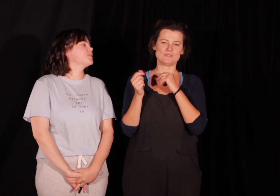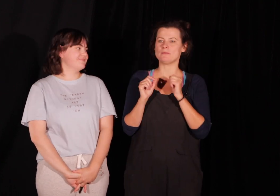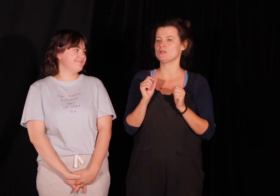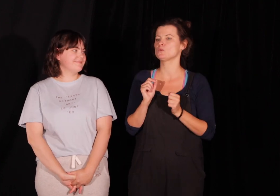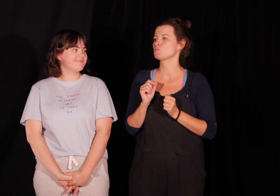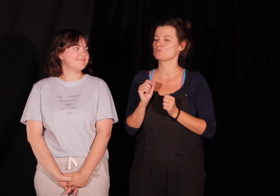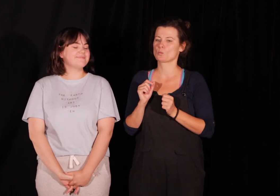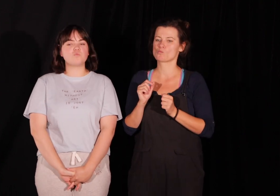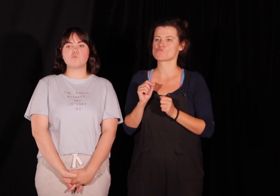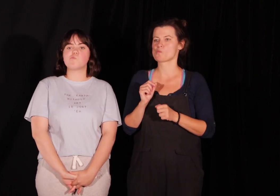ustami, tak?